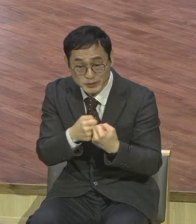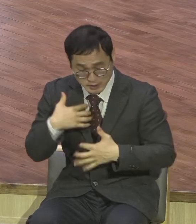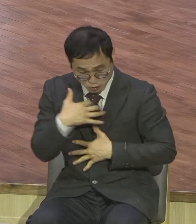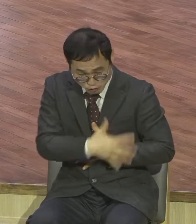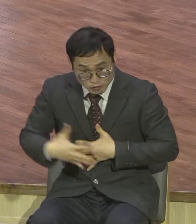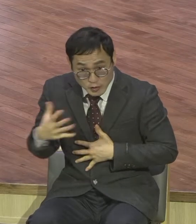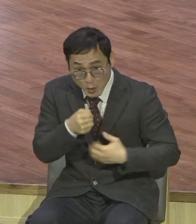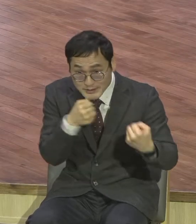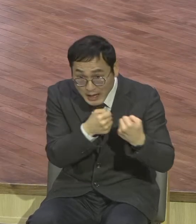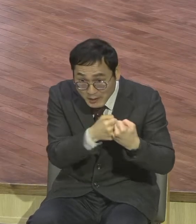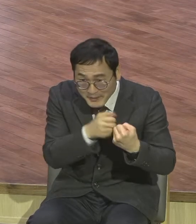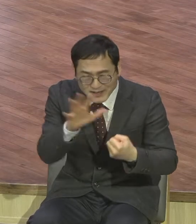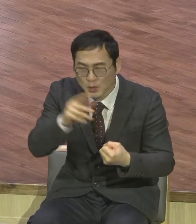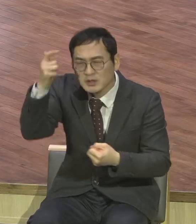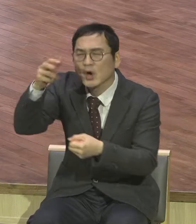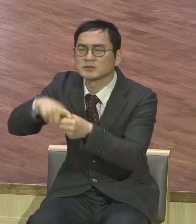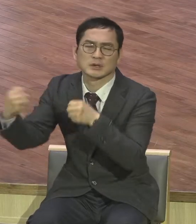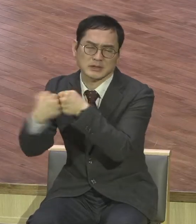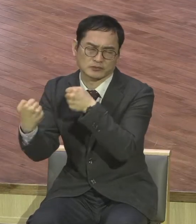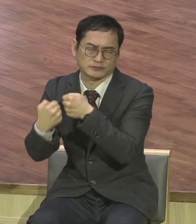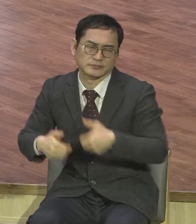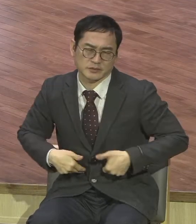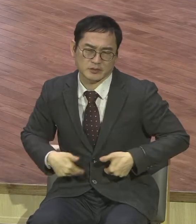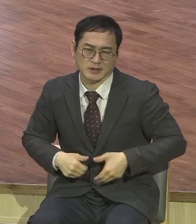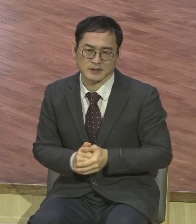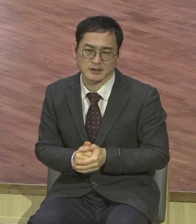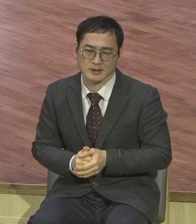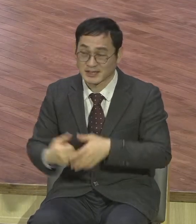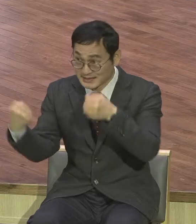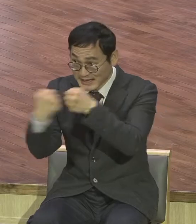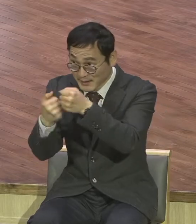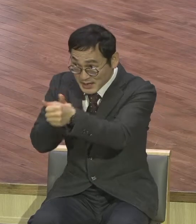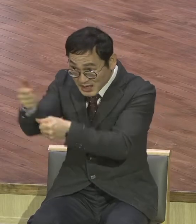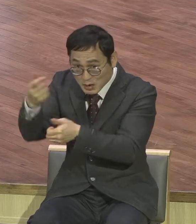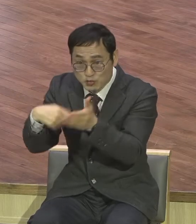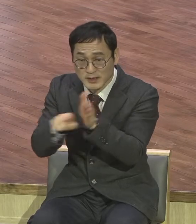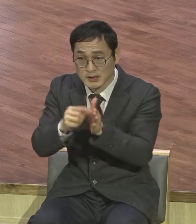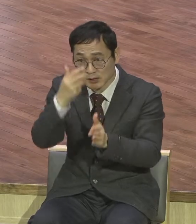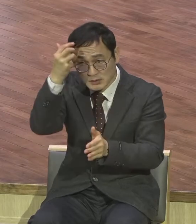중요한 것이 뭐냐 성령 충만 아닙니다. 사실 성령 충만 끝나버려요.